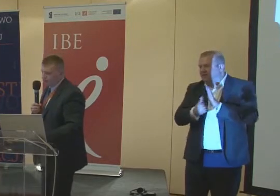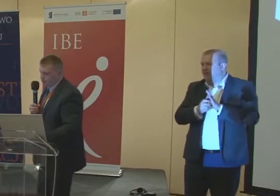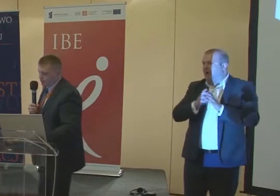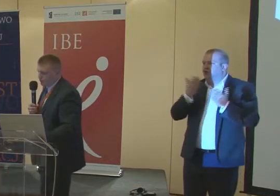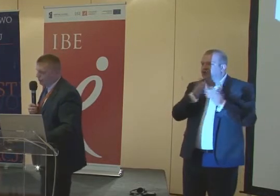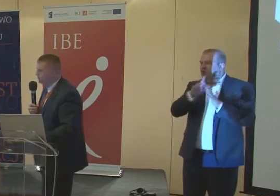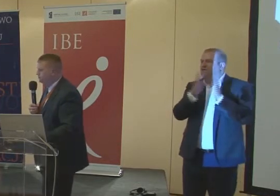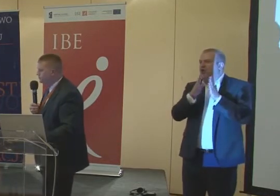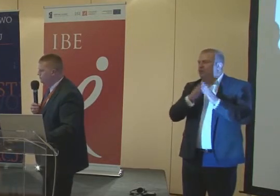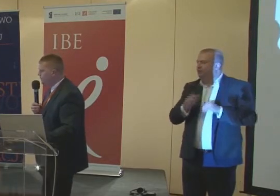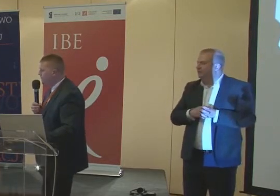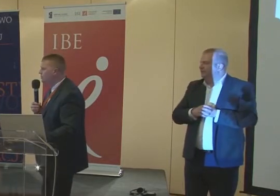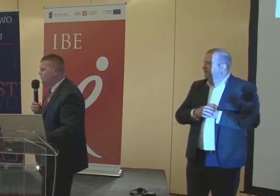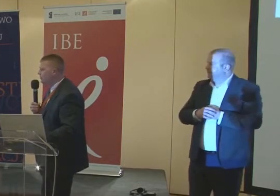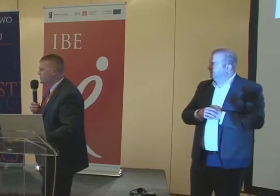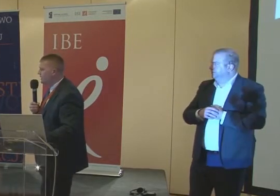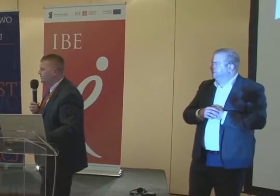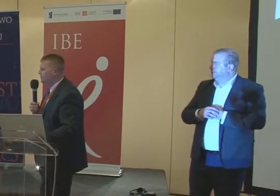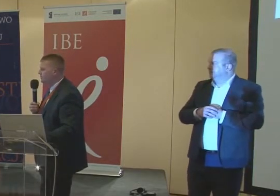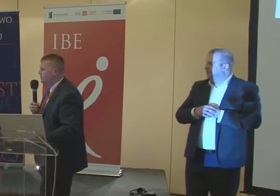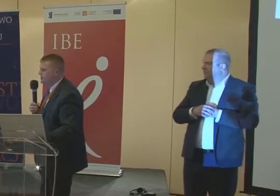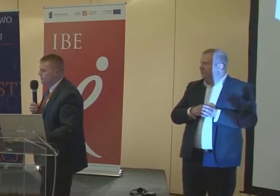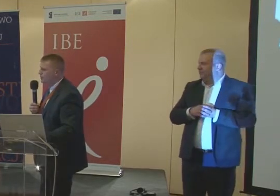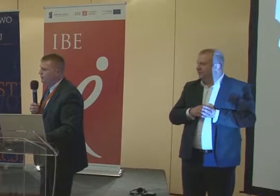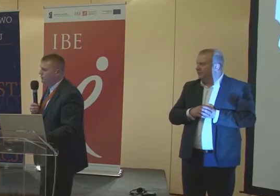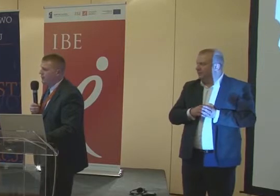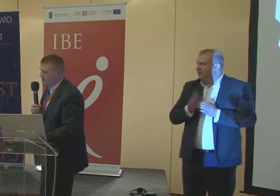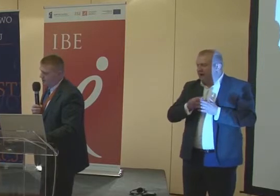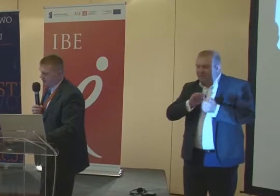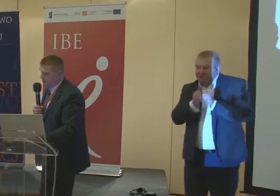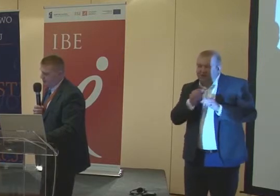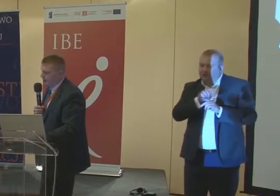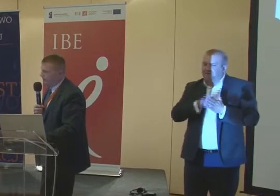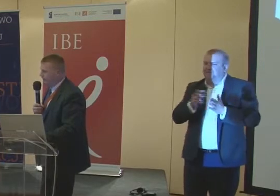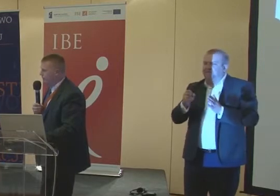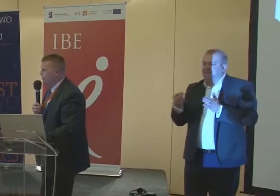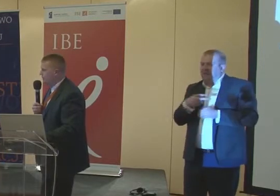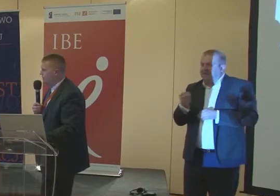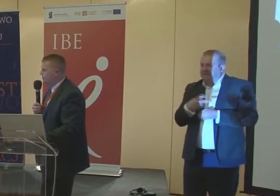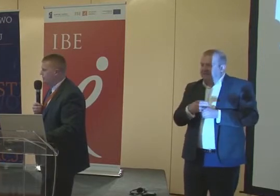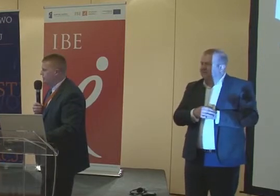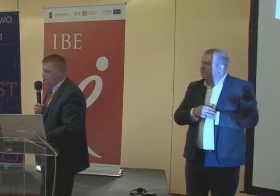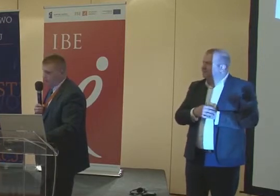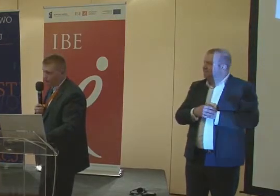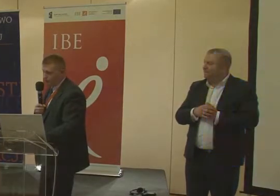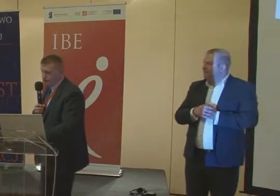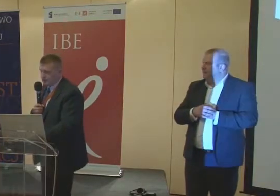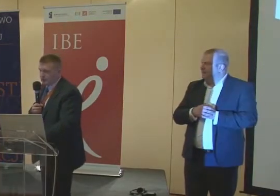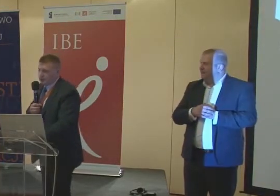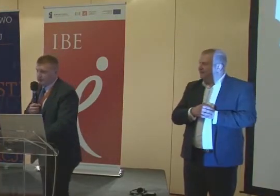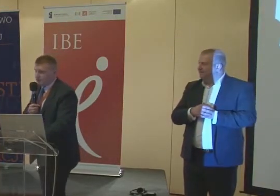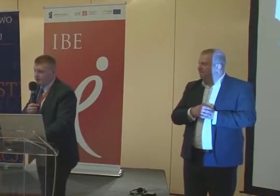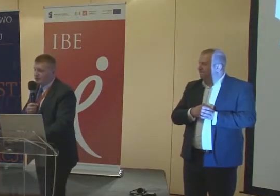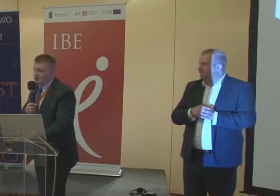odczytuje to w domu lub nawet obecnie przekształca to w tekst. Także tutaj duża dogodność jest.